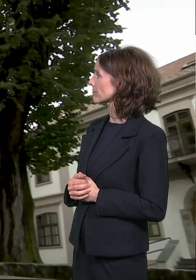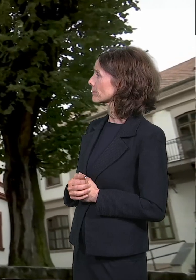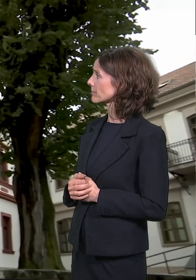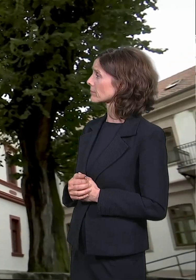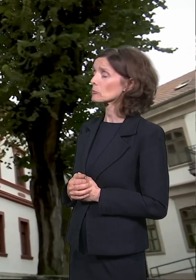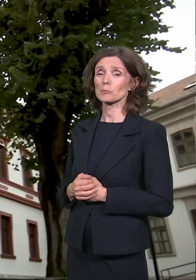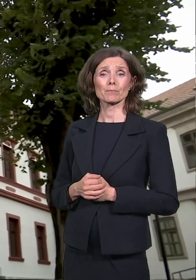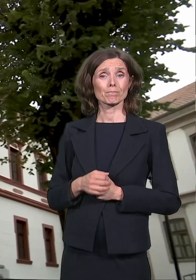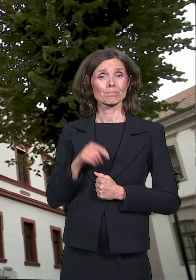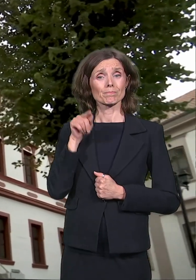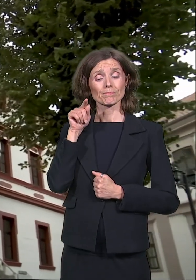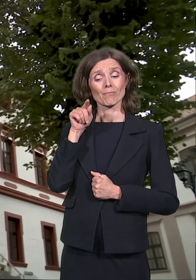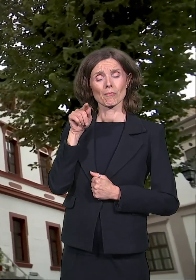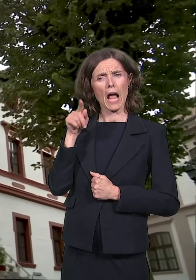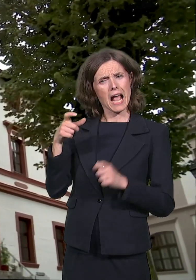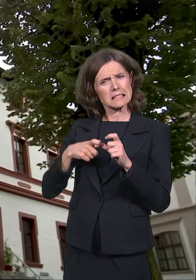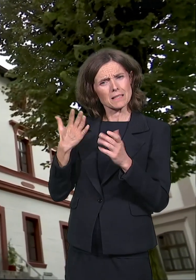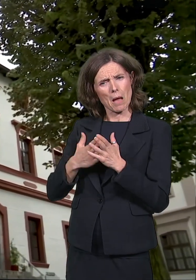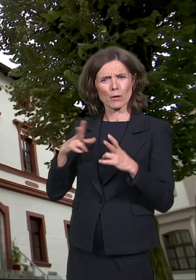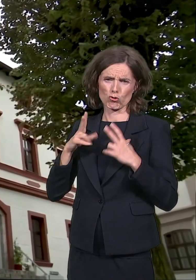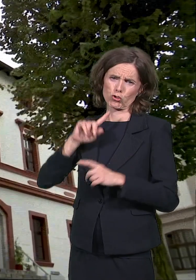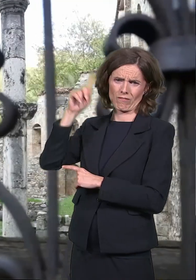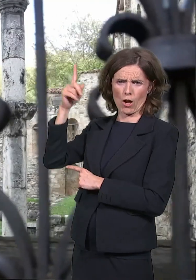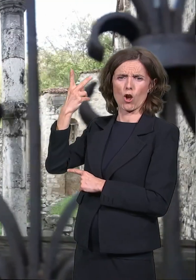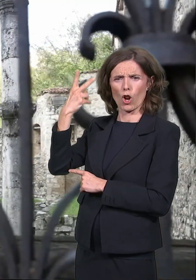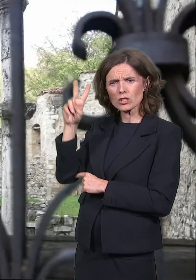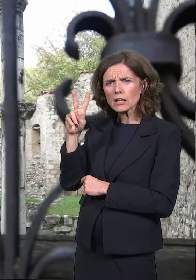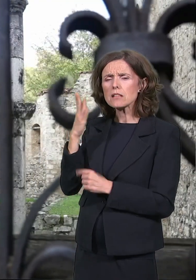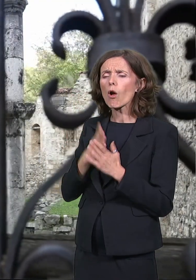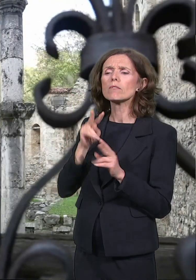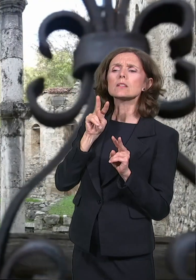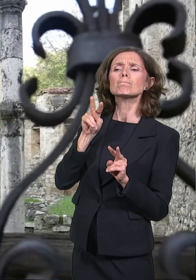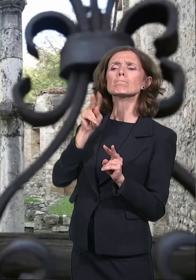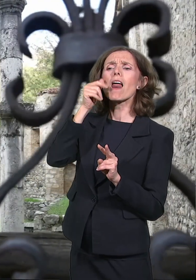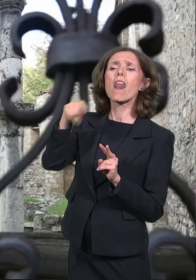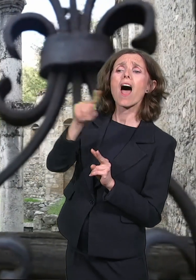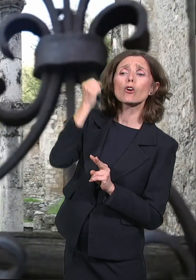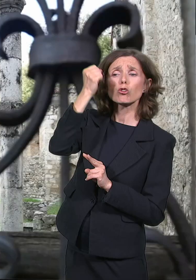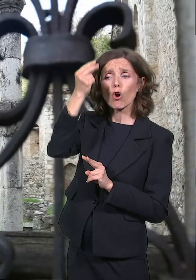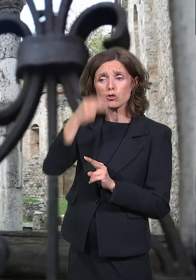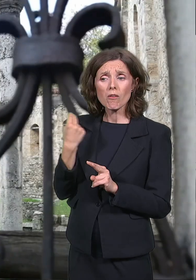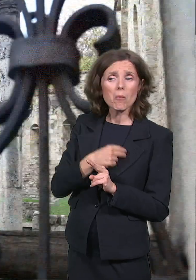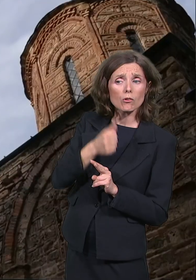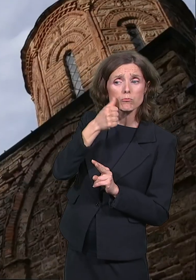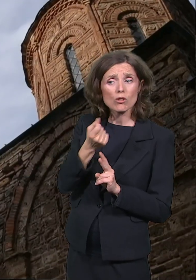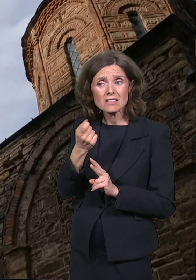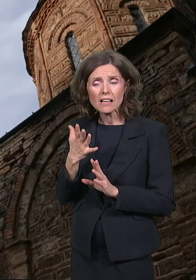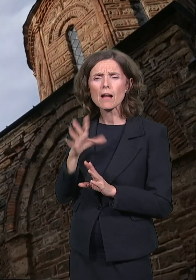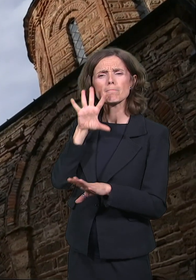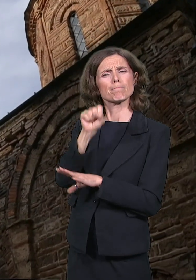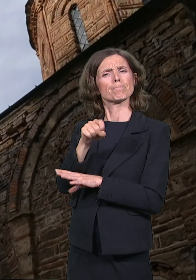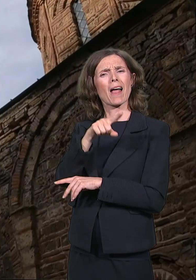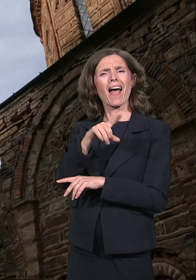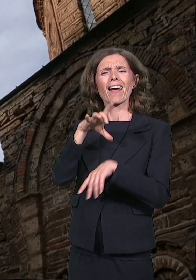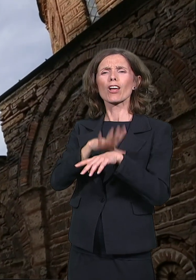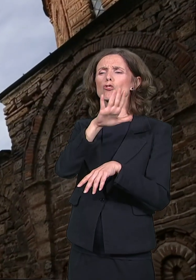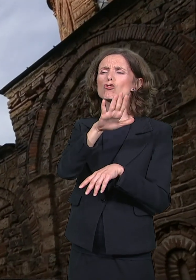Budno je iz inostranstva pratio šta se dešava sa narodom na Kosovu i Metohiji. Uočio namere grčkih fanarijotskih